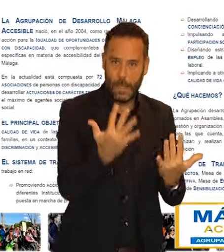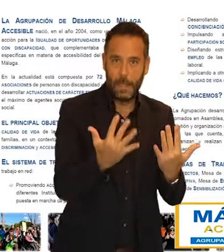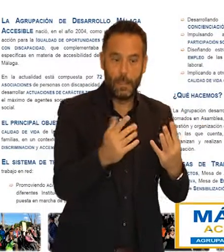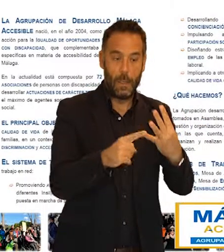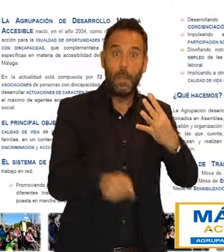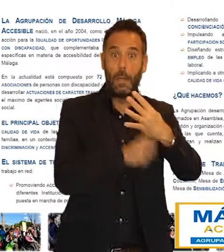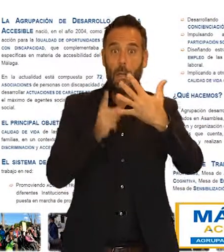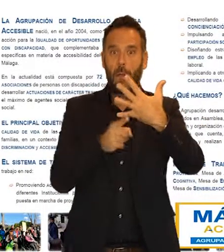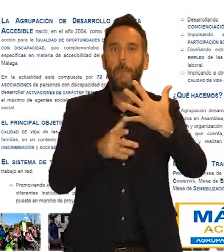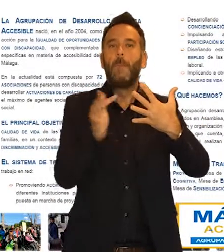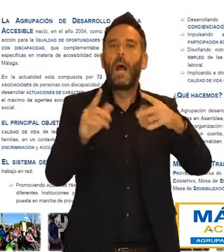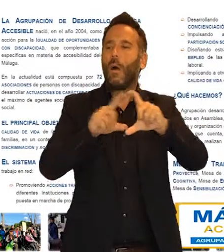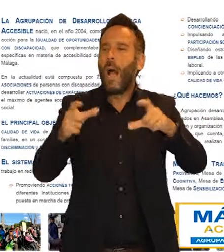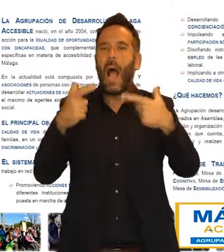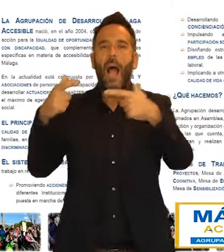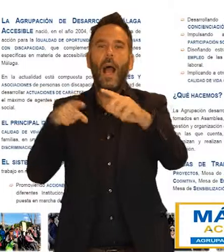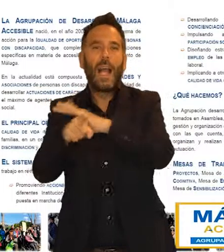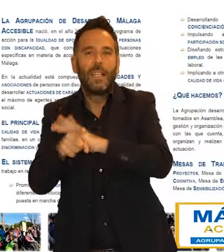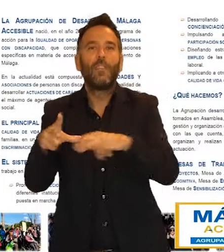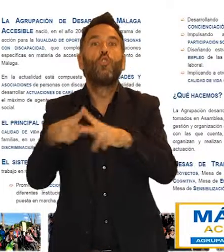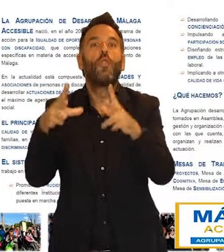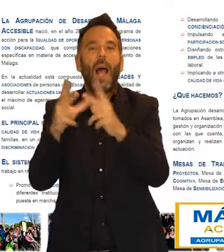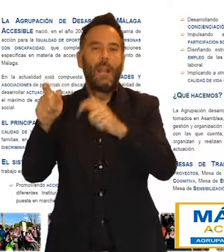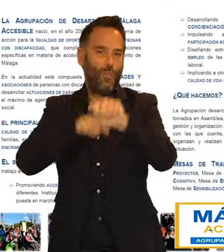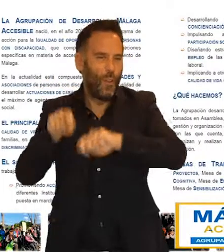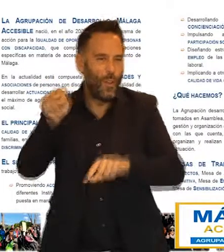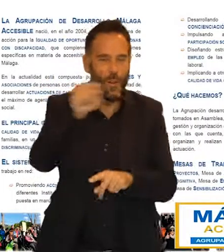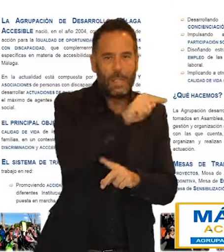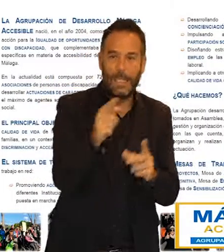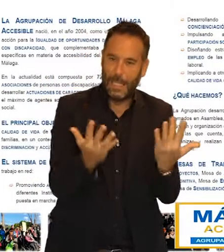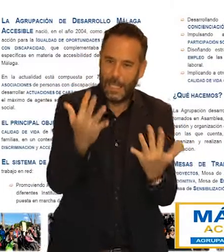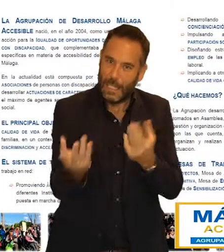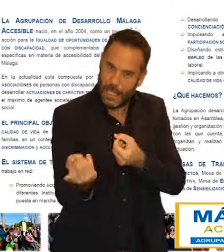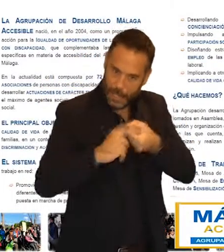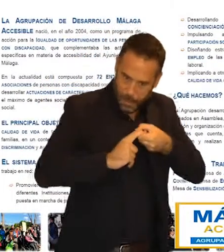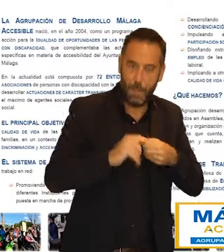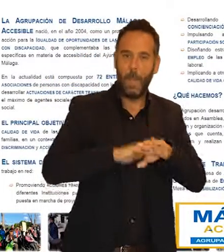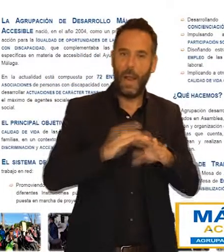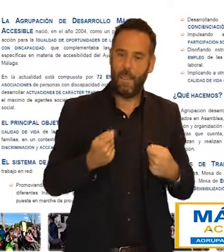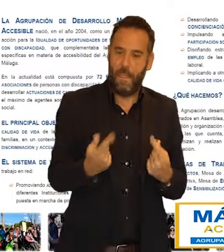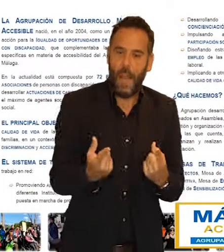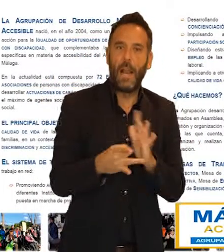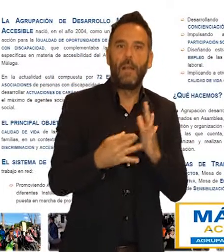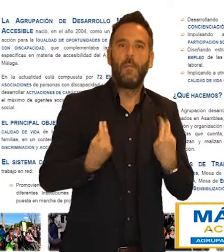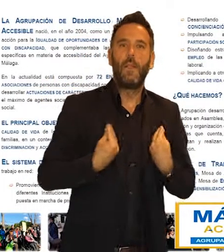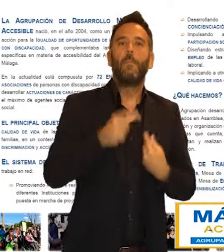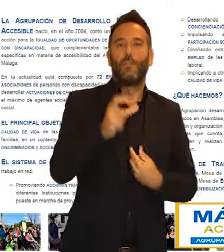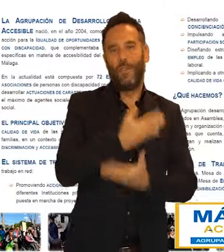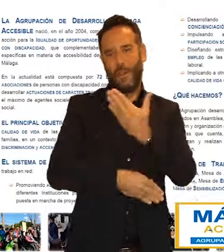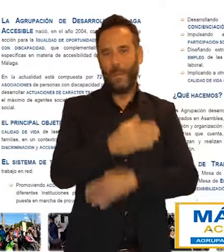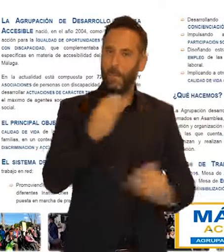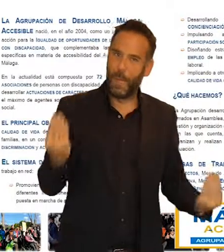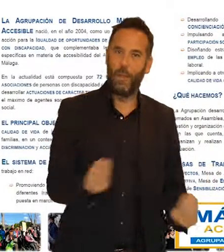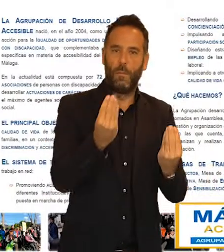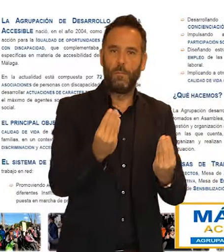otros agentes sociales en la mejora de la calidad de vida de las personas con discapacidad. Pero, ¿qué